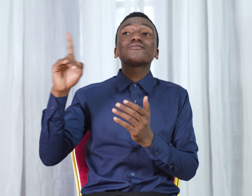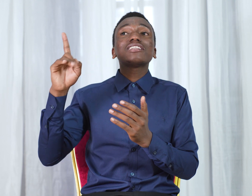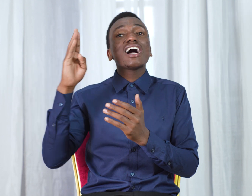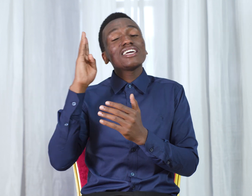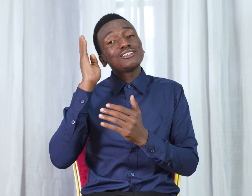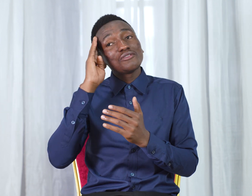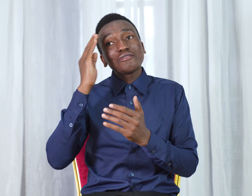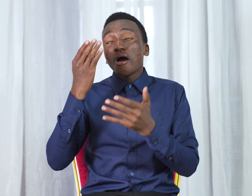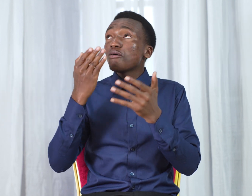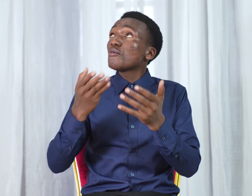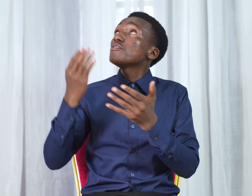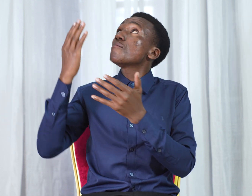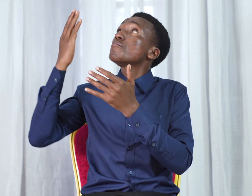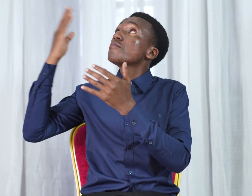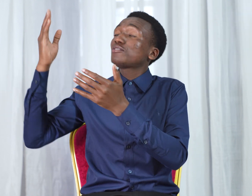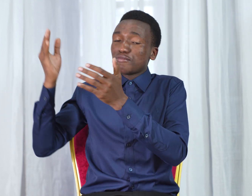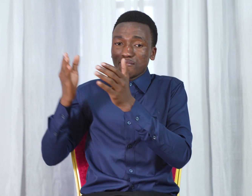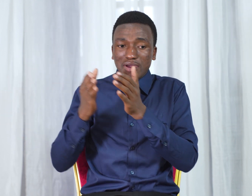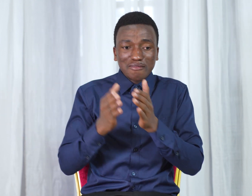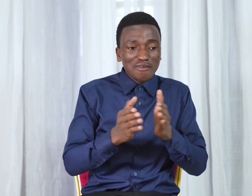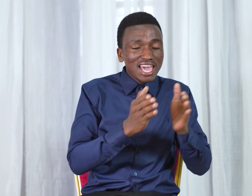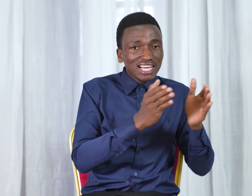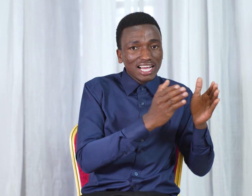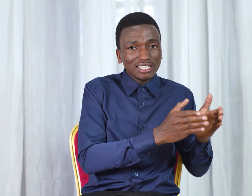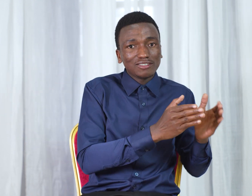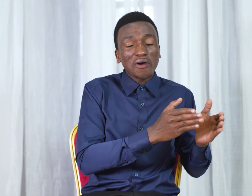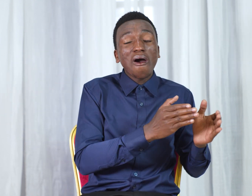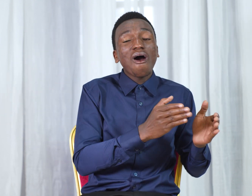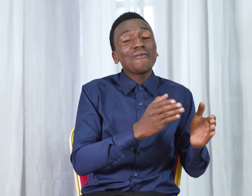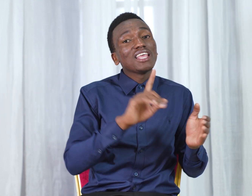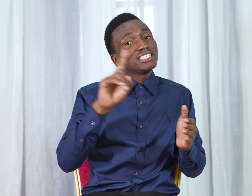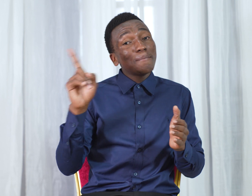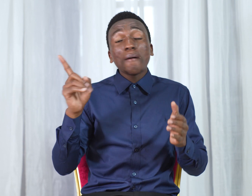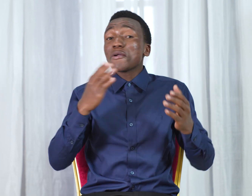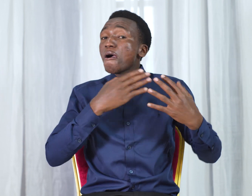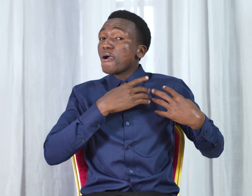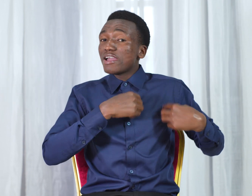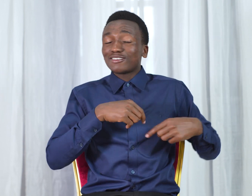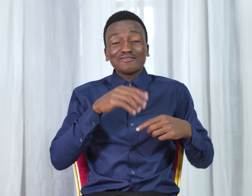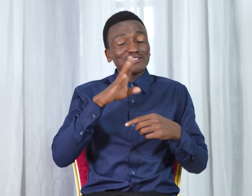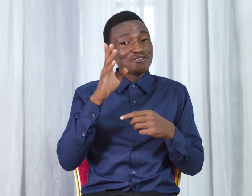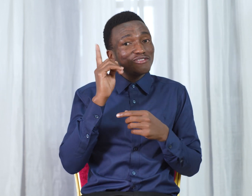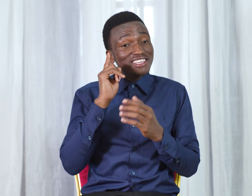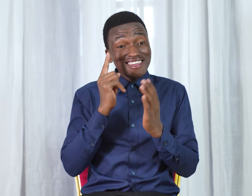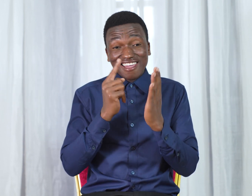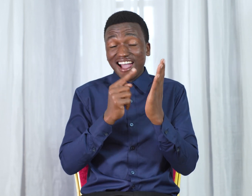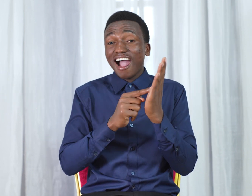tunayajua huyo Mungu tumemue kakando Japamyo ya tushuhudia